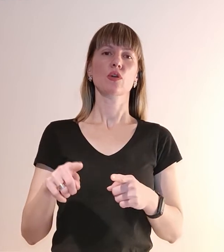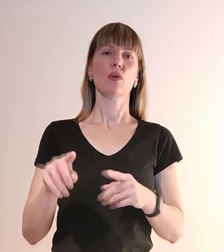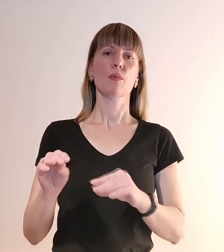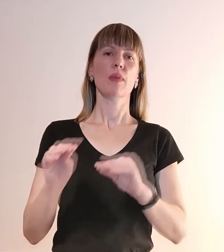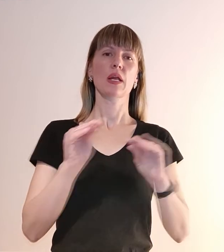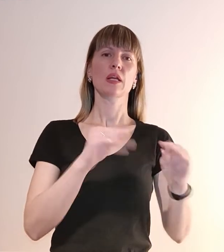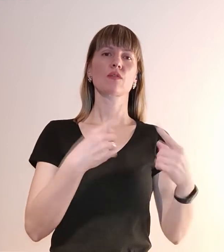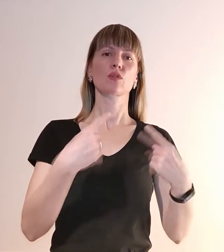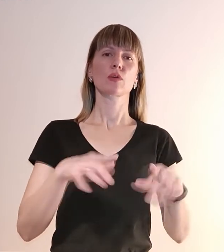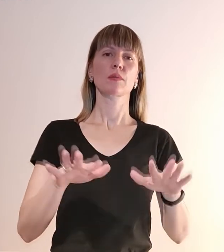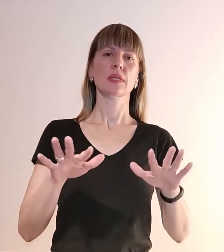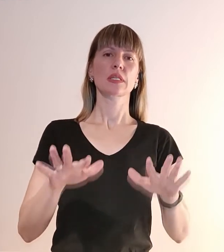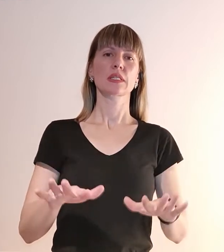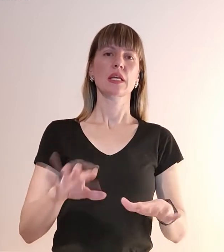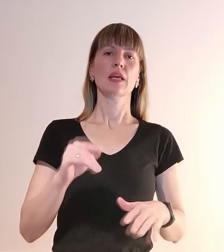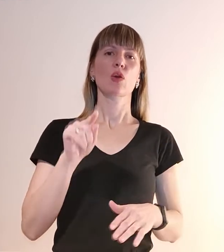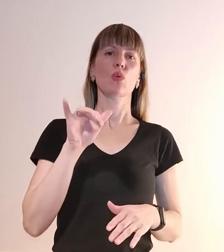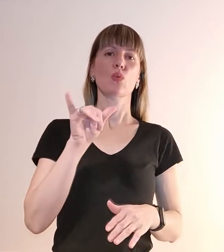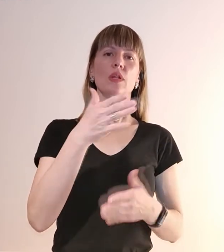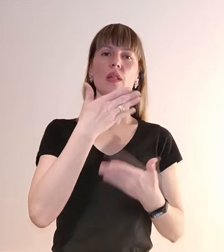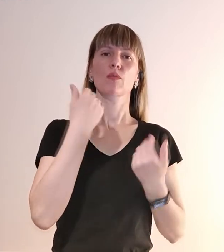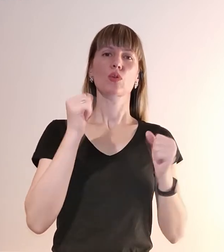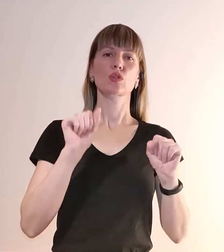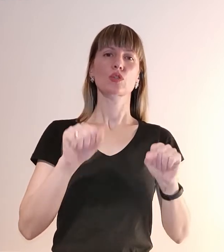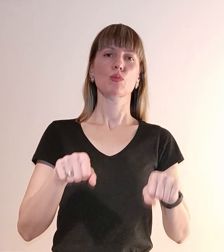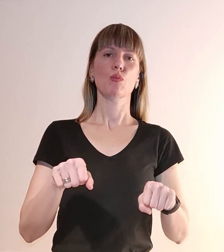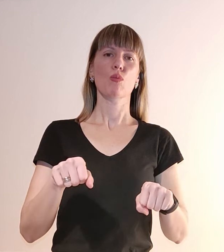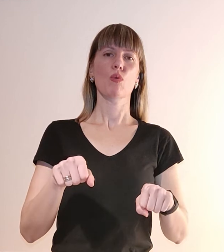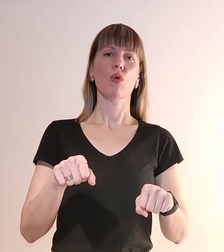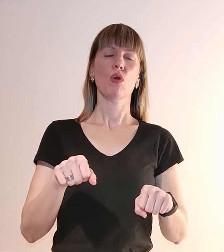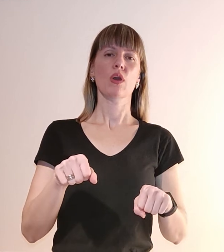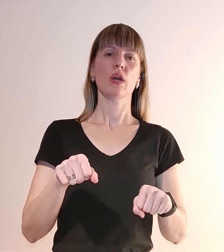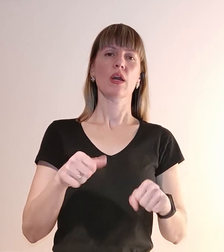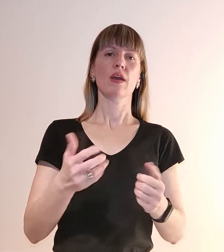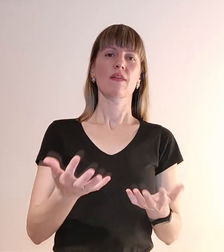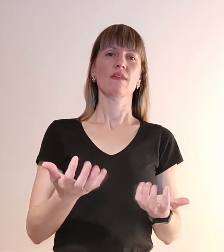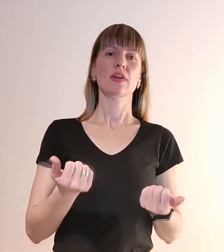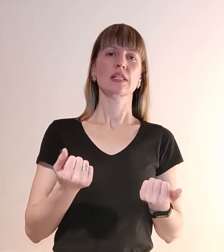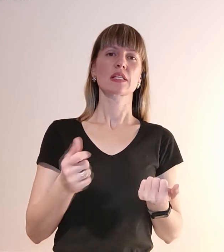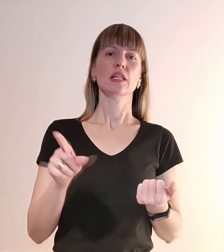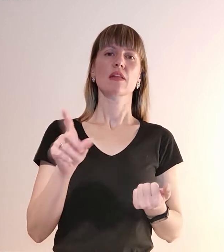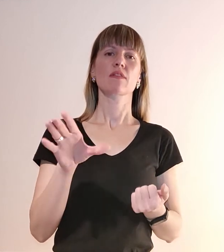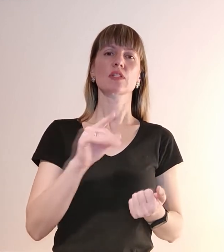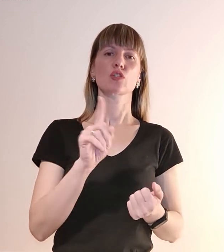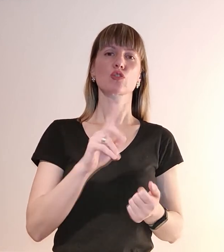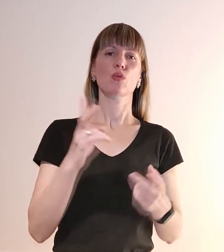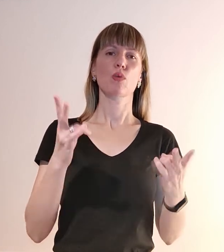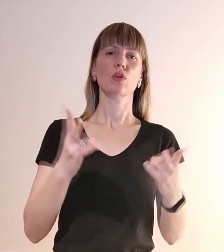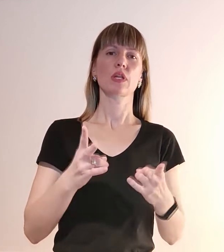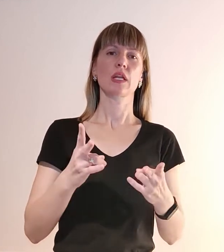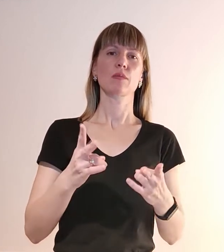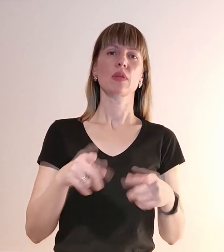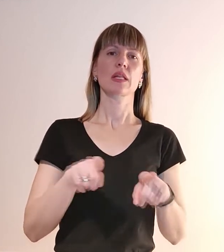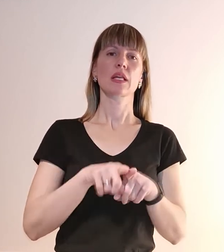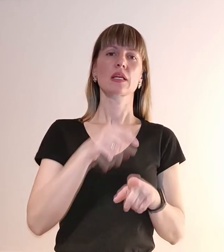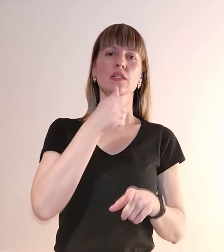інших місць, і вони з них були змоги навіть взяти все, що потрібно. І таким чином за